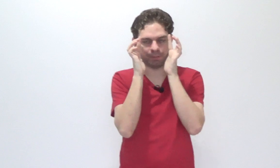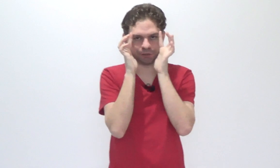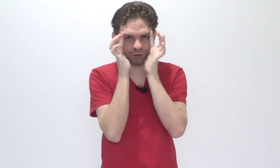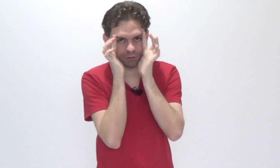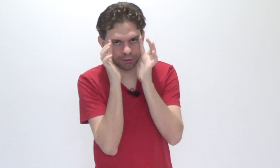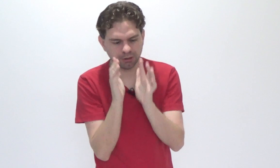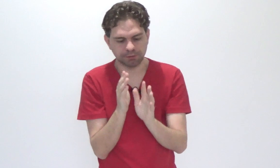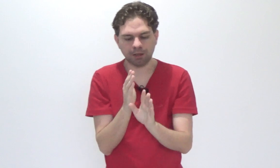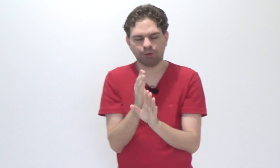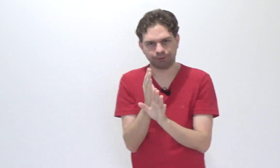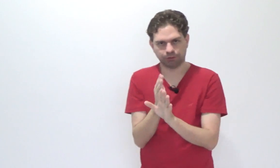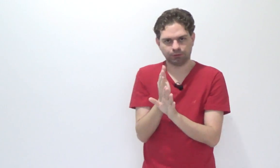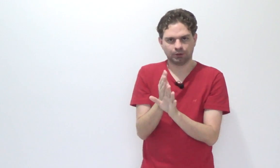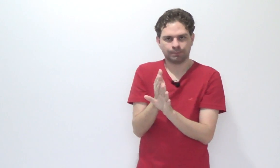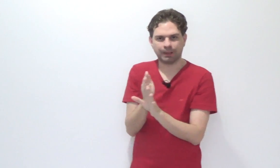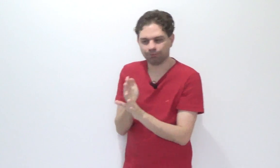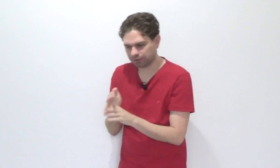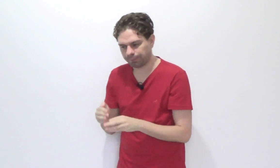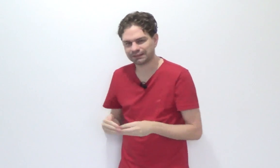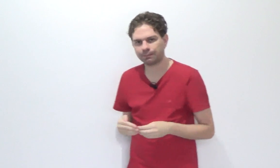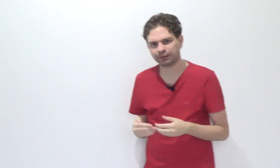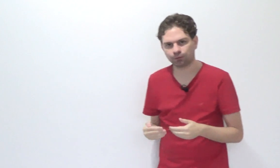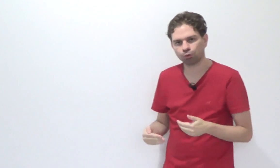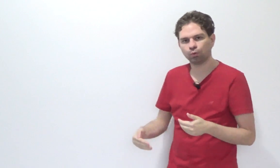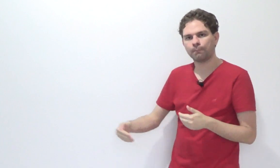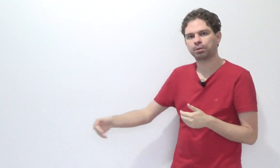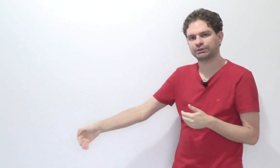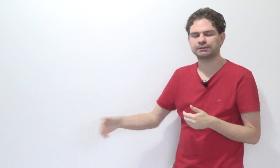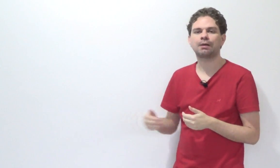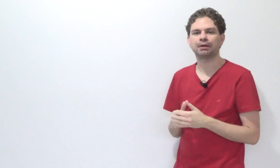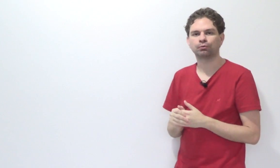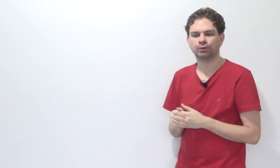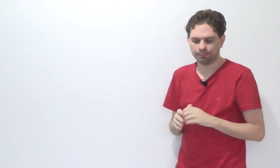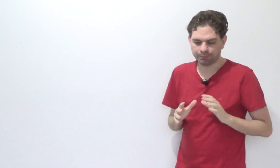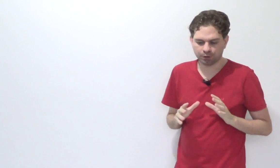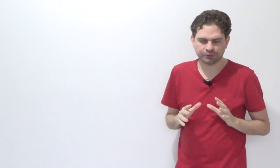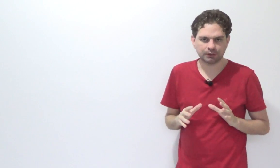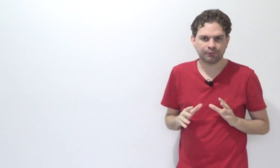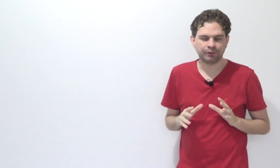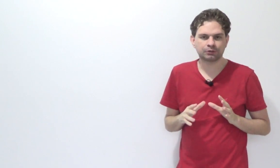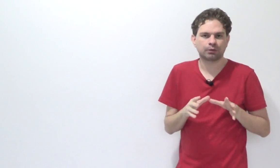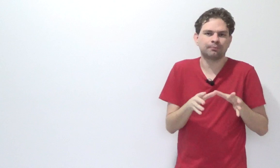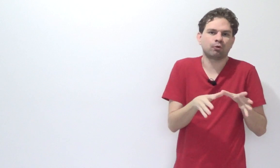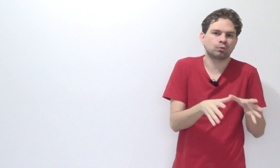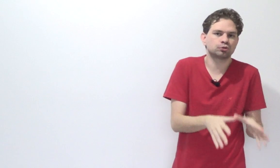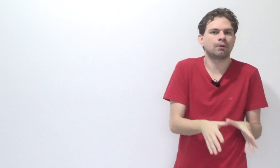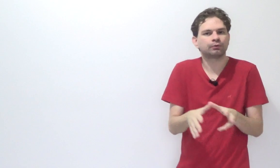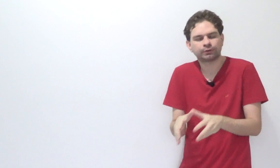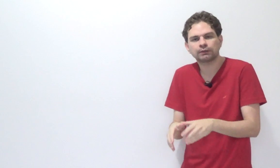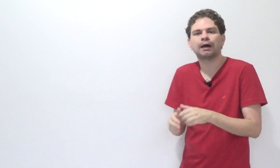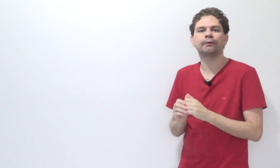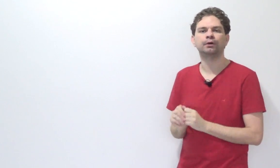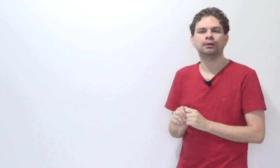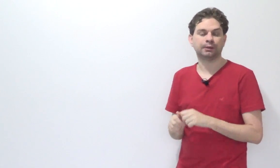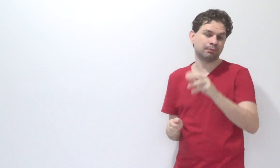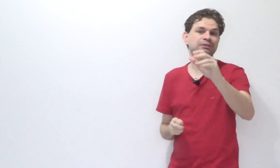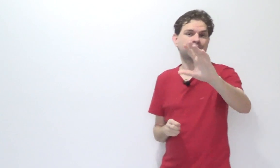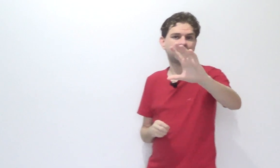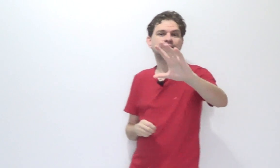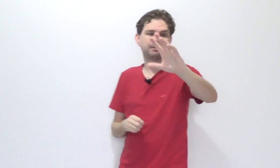partir da lógica. Você percebe que tem todo um processamento. Primeiro, você define se o crime foi consumado ou tentado. Depois, você vai perceber